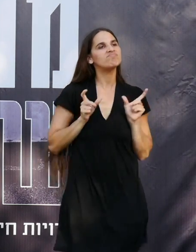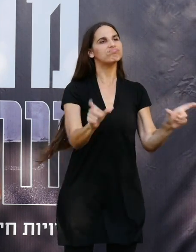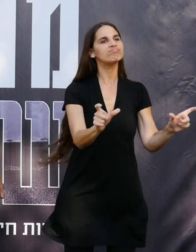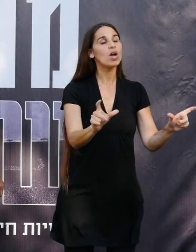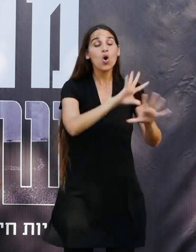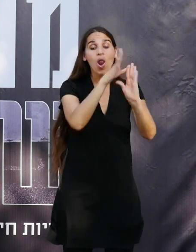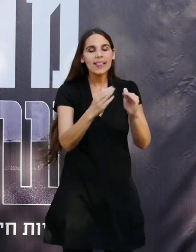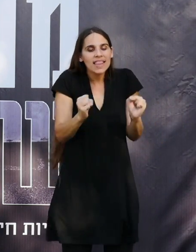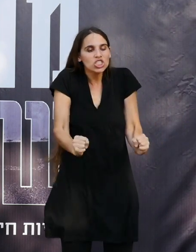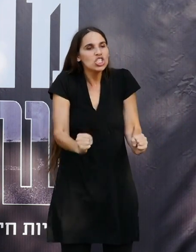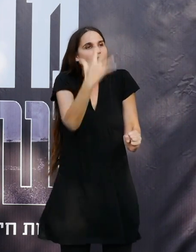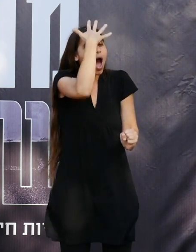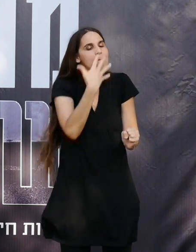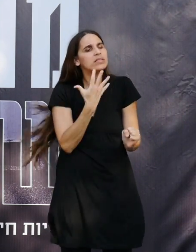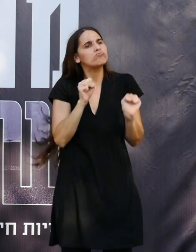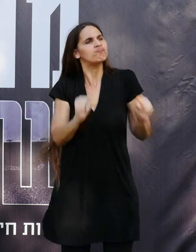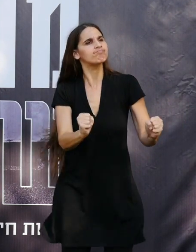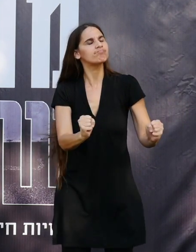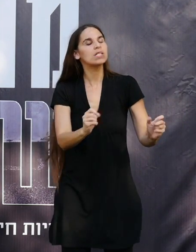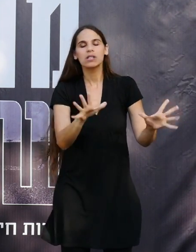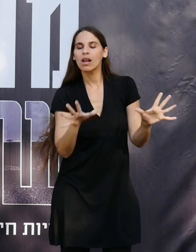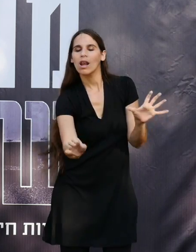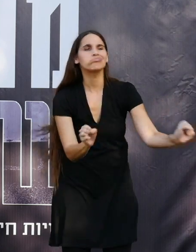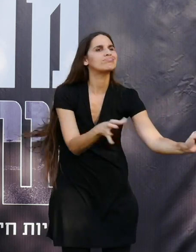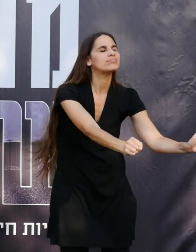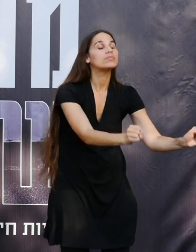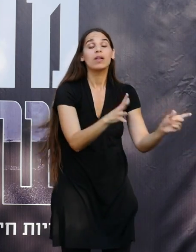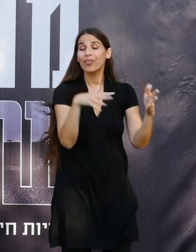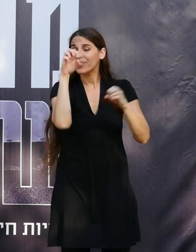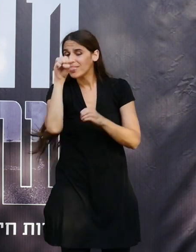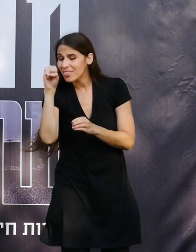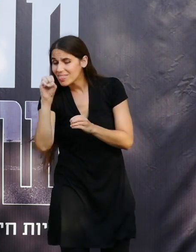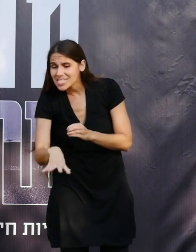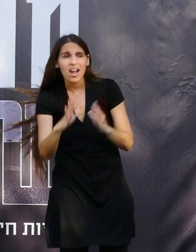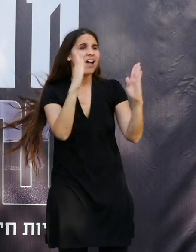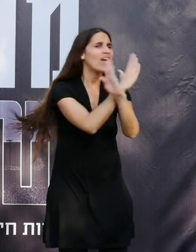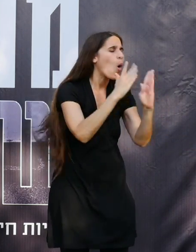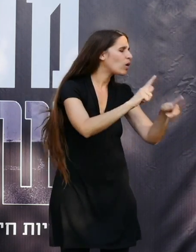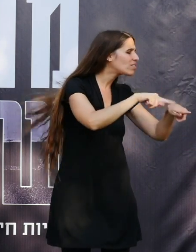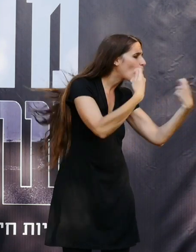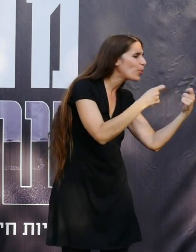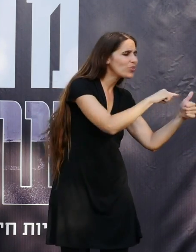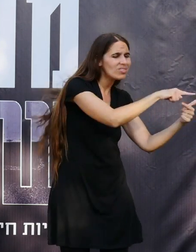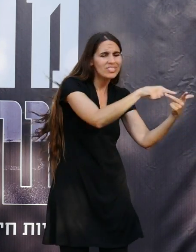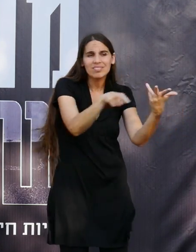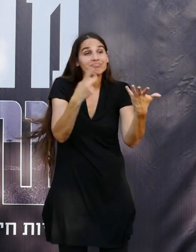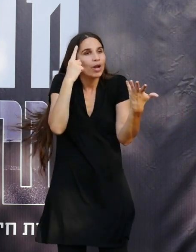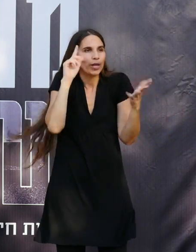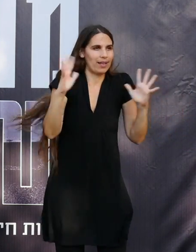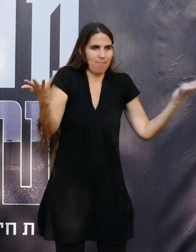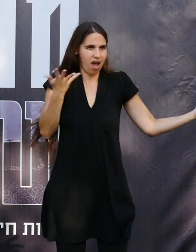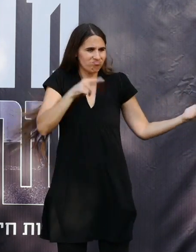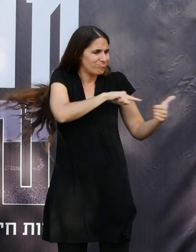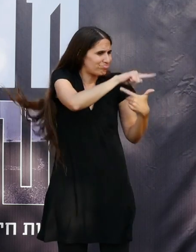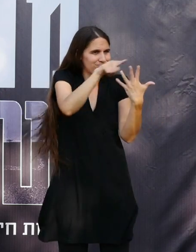התשתית של החמאס בין אם לטרור ובין אם לצדקה או לתרבות או ללא יודעת מה